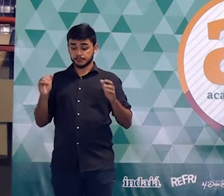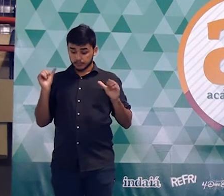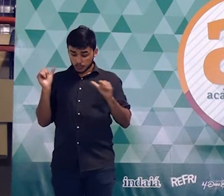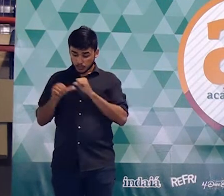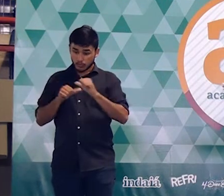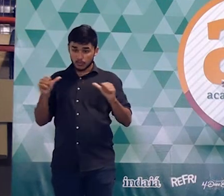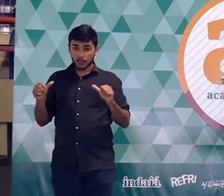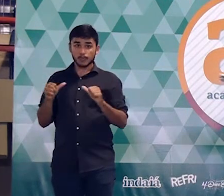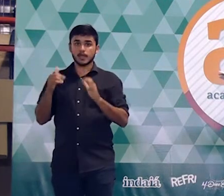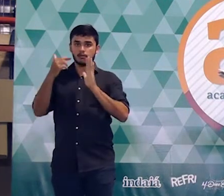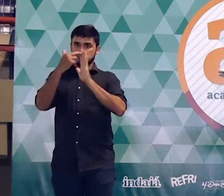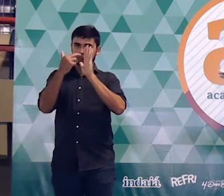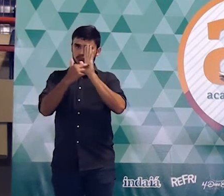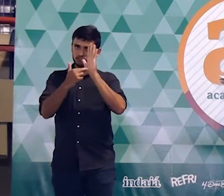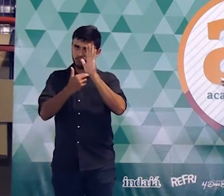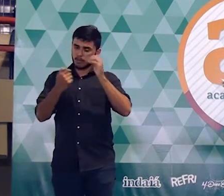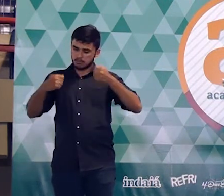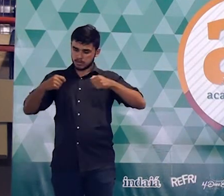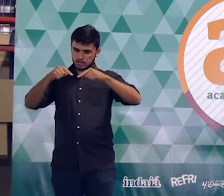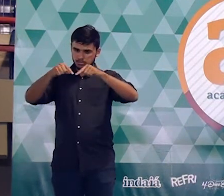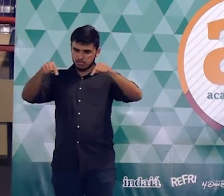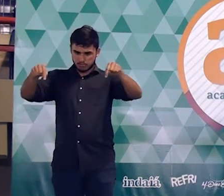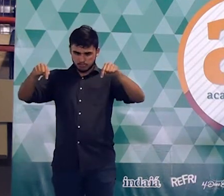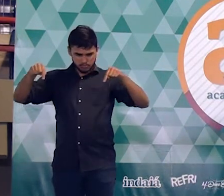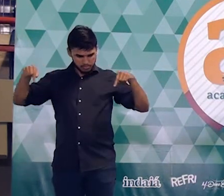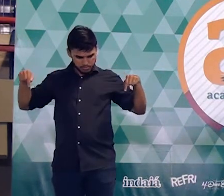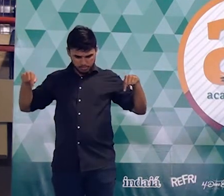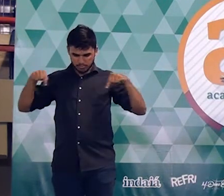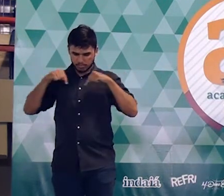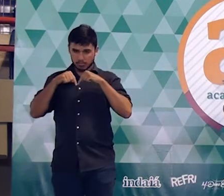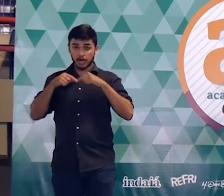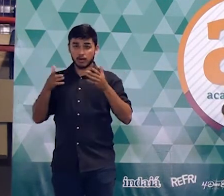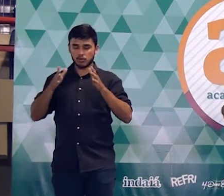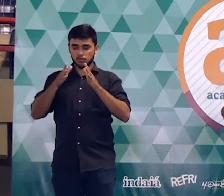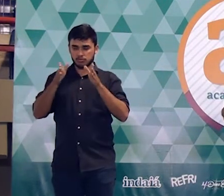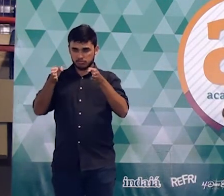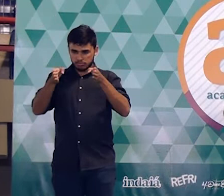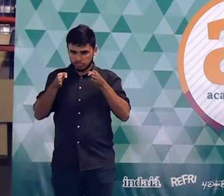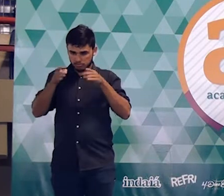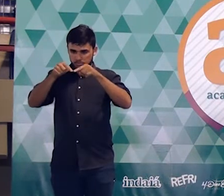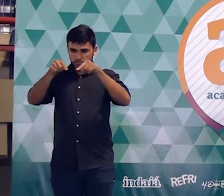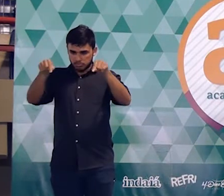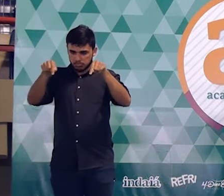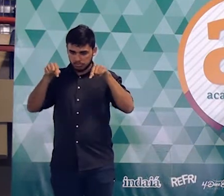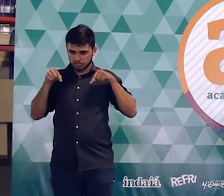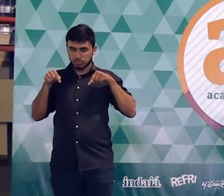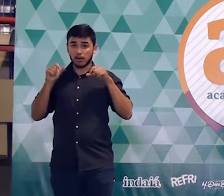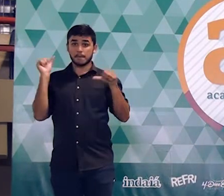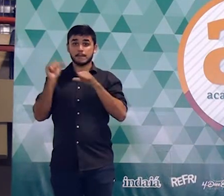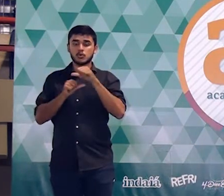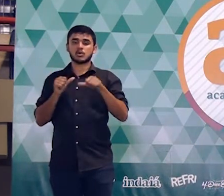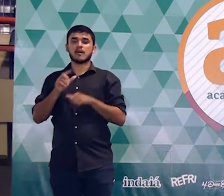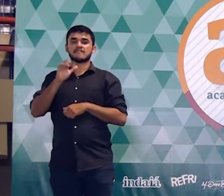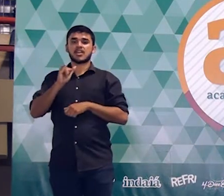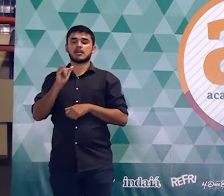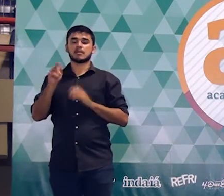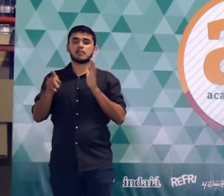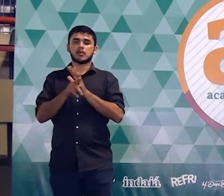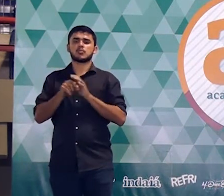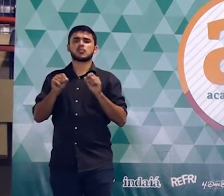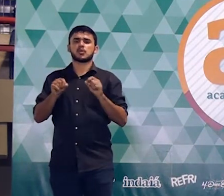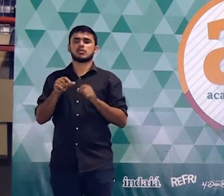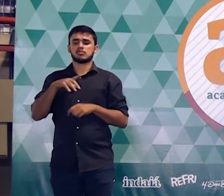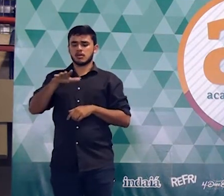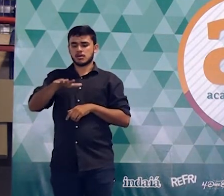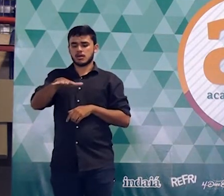executadas as modificações previstas, houve uma alteração na área ocupada pelo garrafão. Que